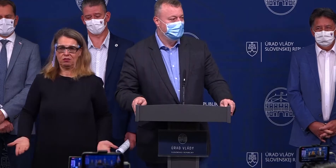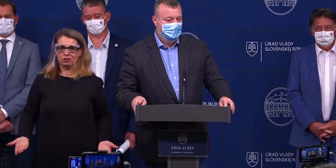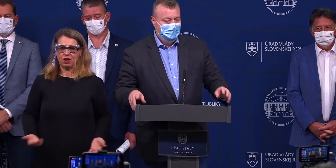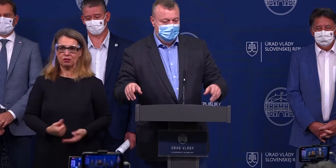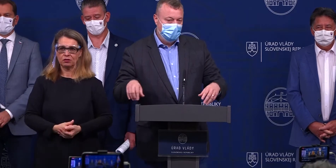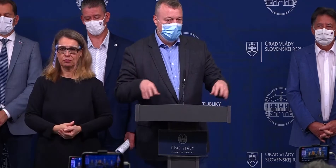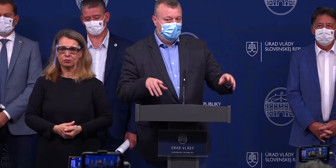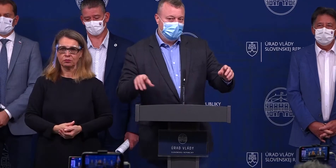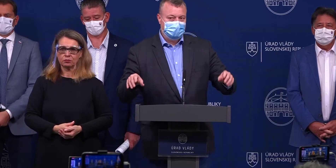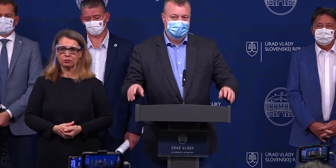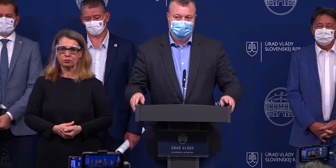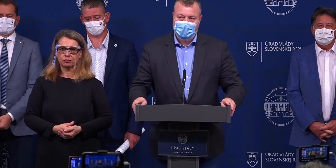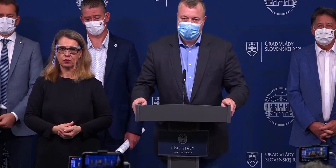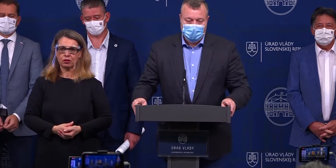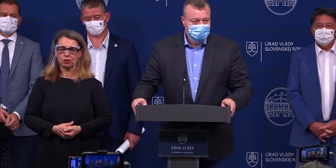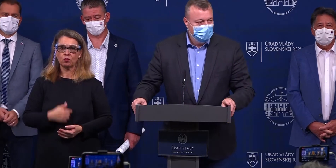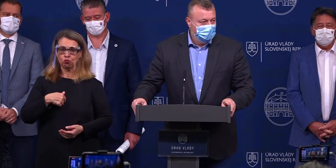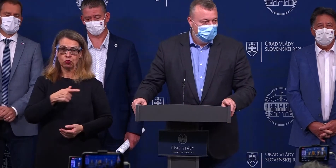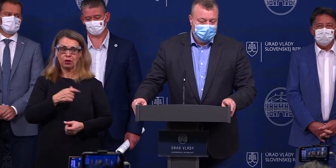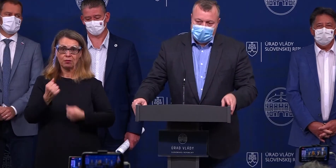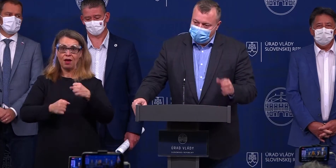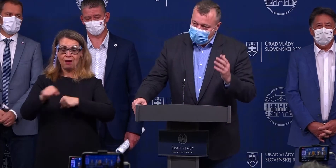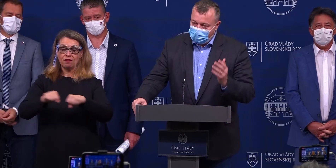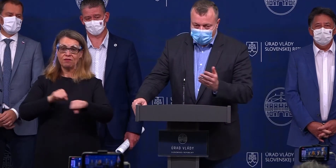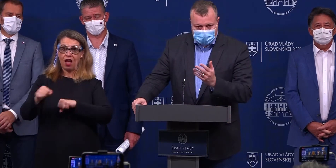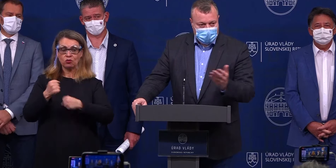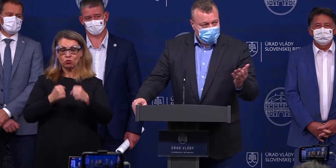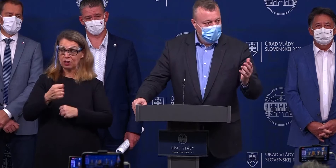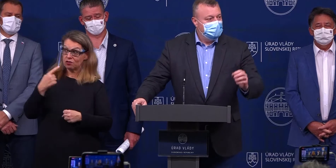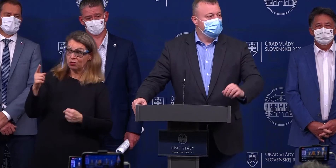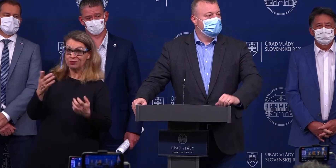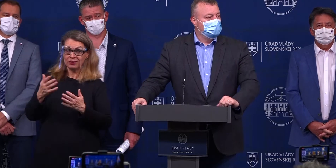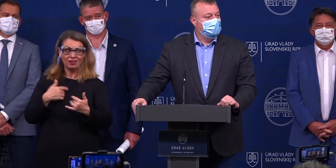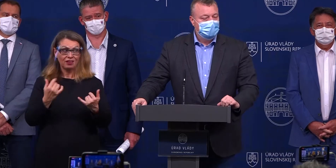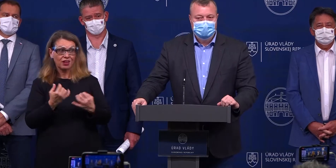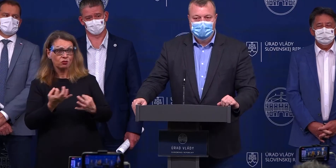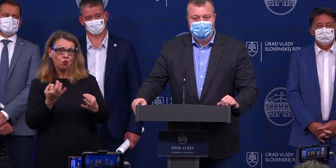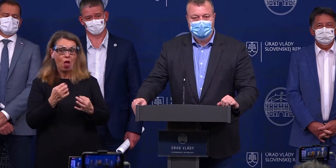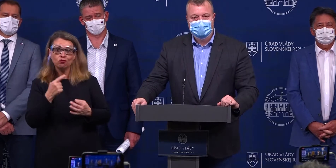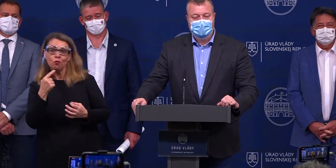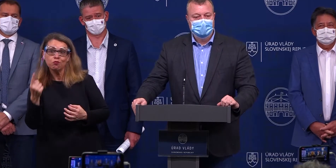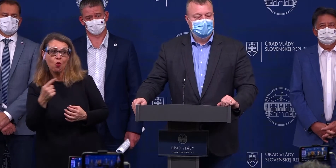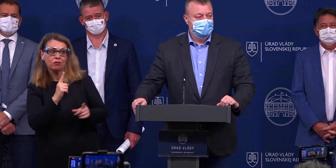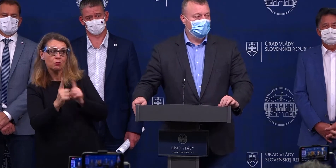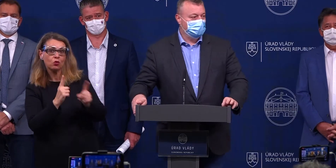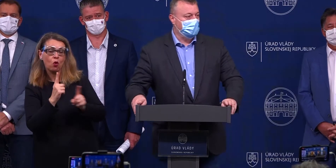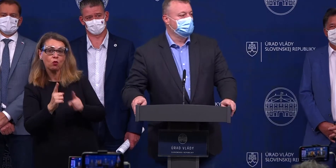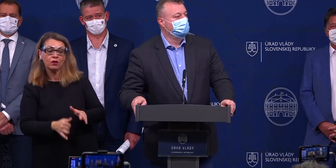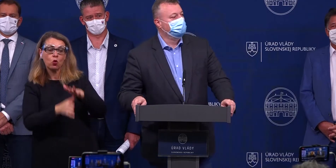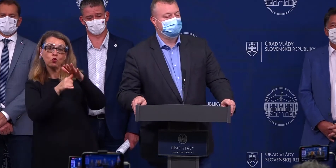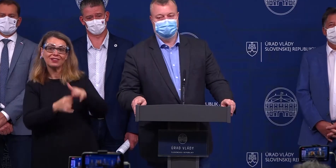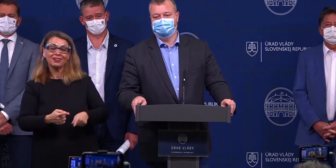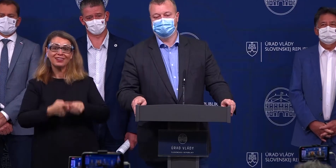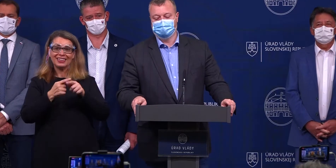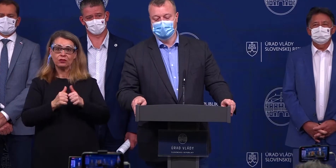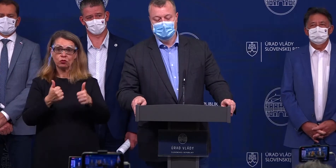na to, že budeme utekať z vlády von. Ja som, viete, teraz niečo vyniesiem znútra rokovania ústredného krízového štábu.